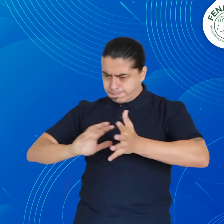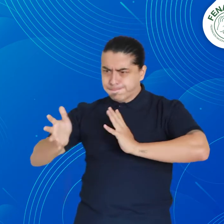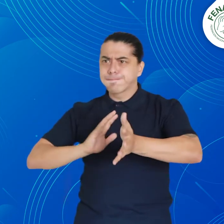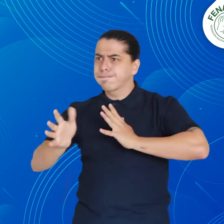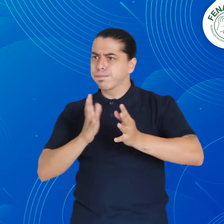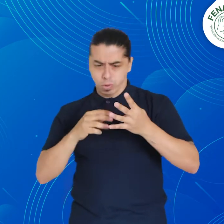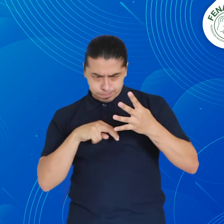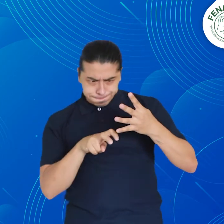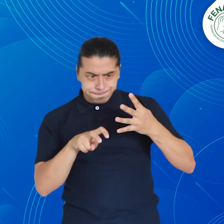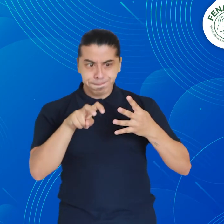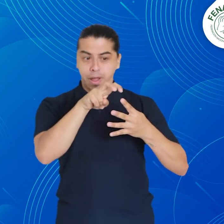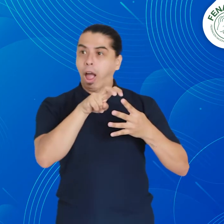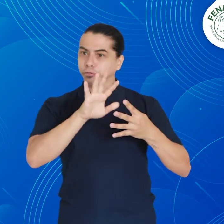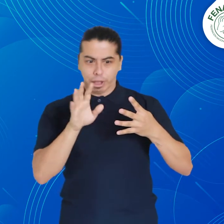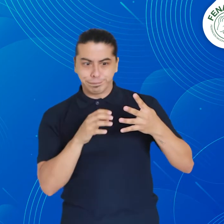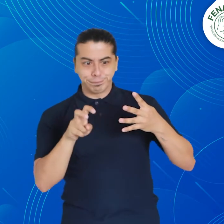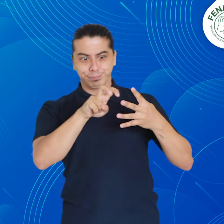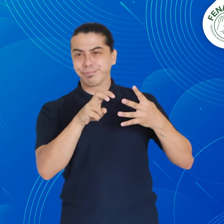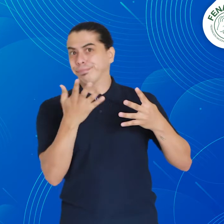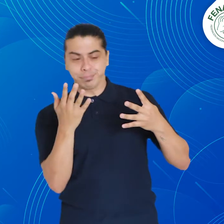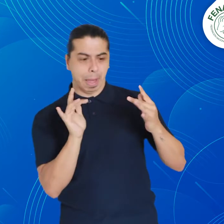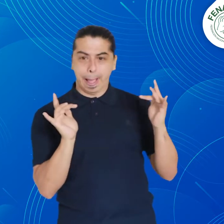al que corresponda para que puedas continuar con tu proceso de formación.